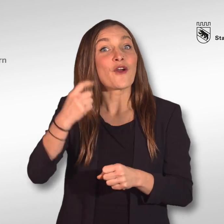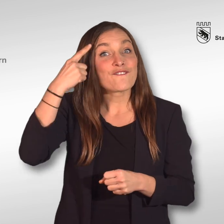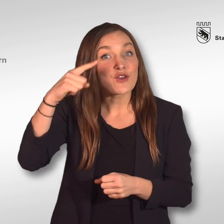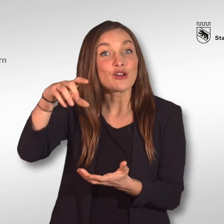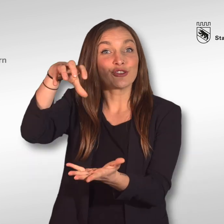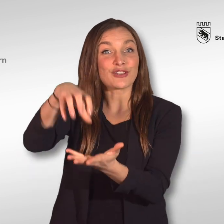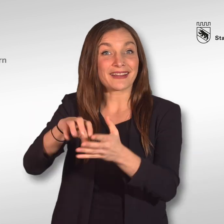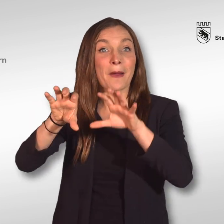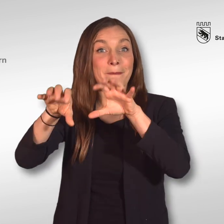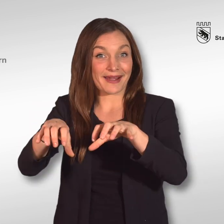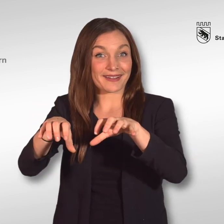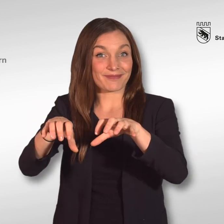Arbeiten für die Stadt Bern